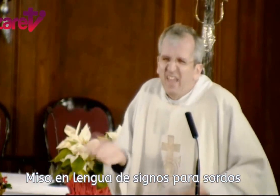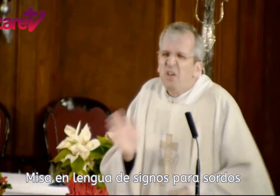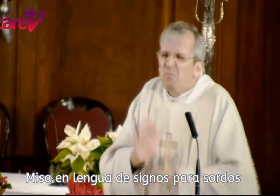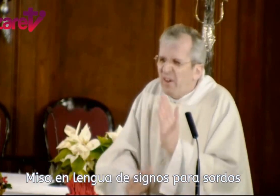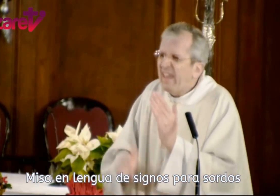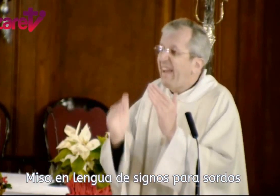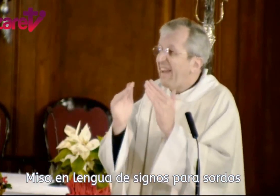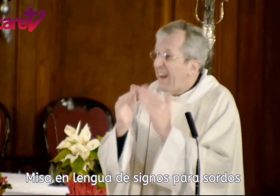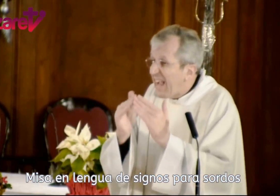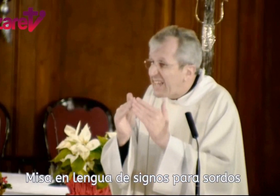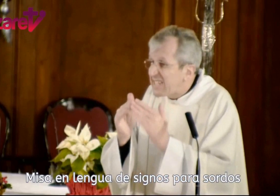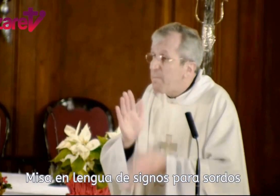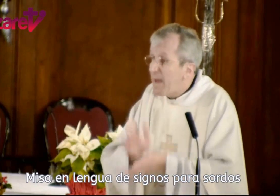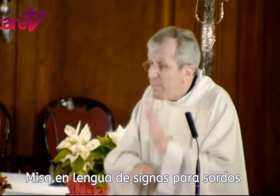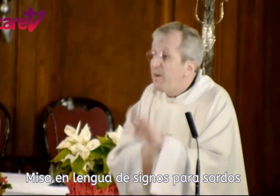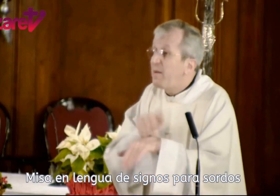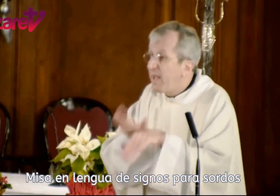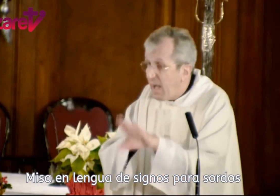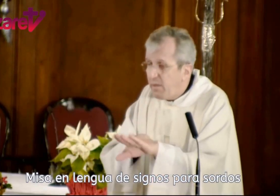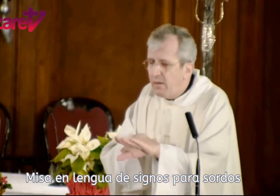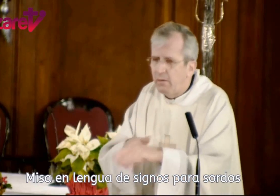voy a dejar la casa para ponerme en camino,